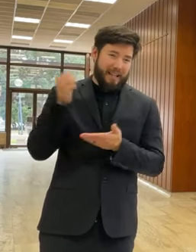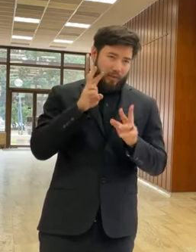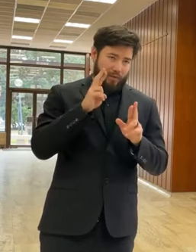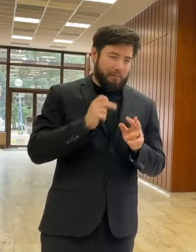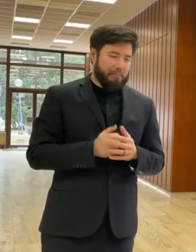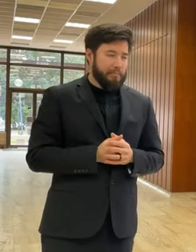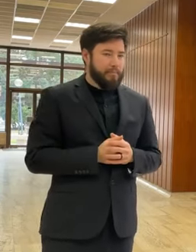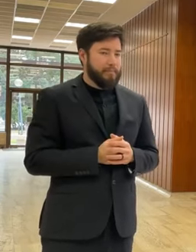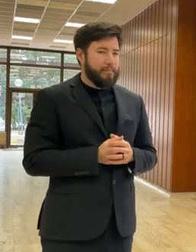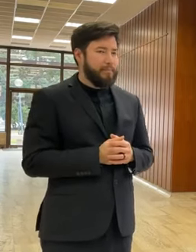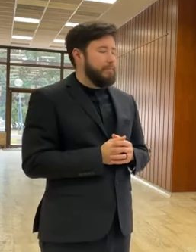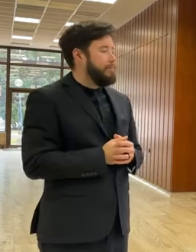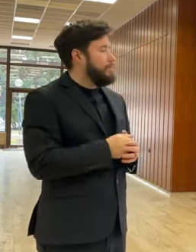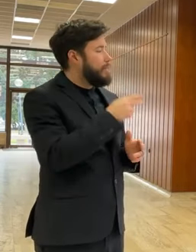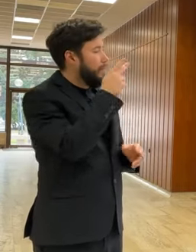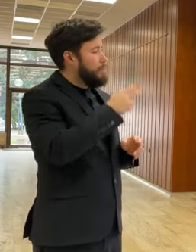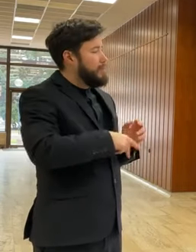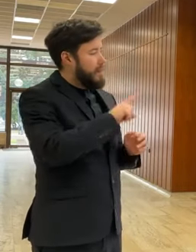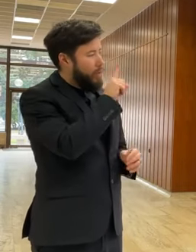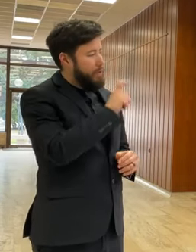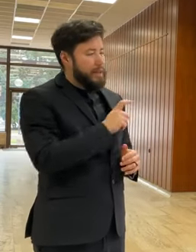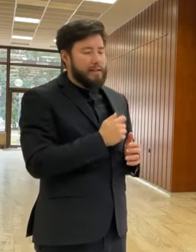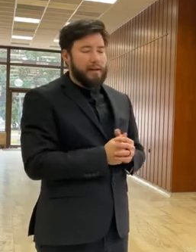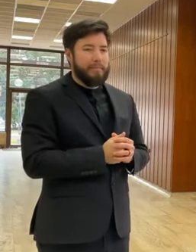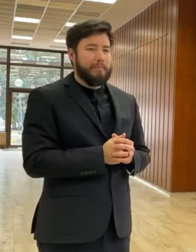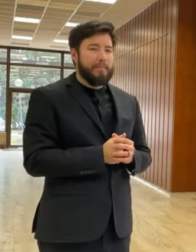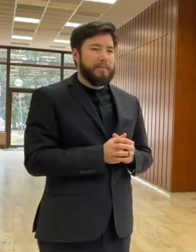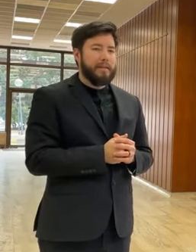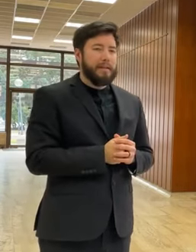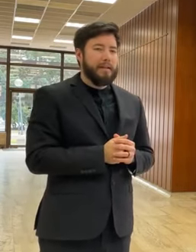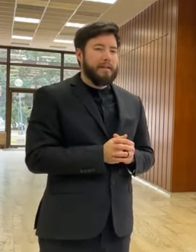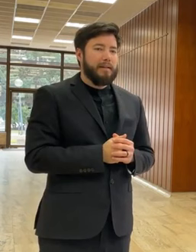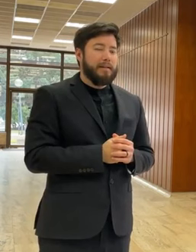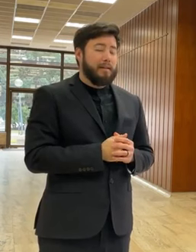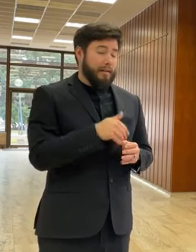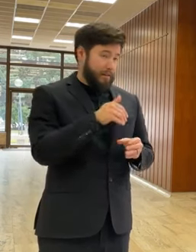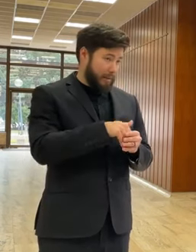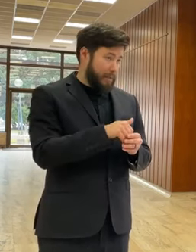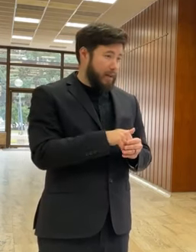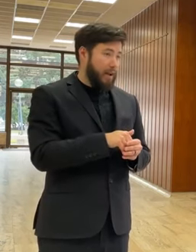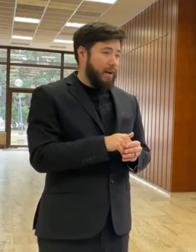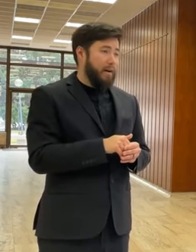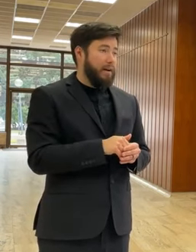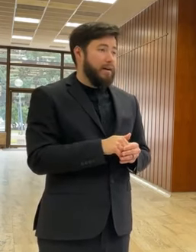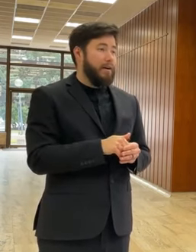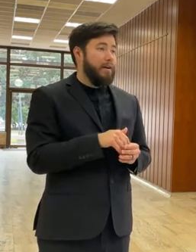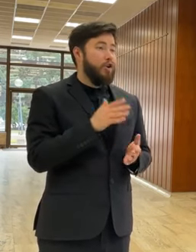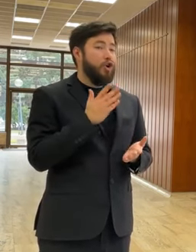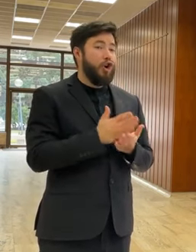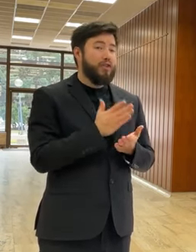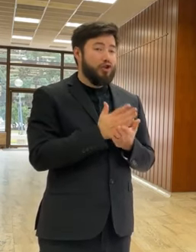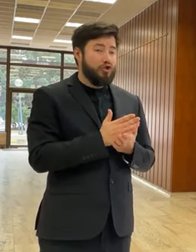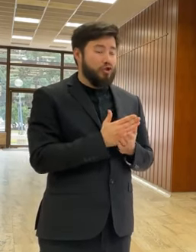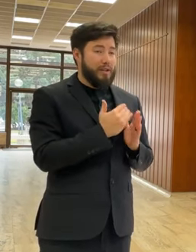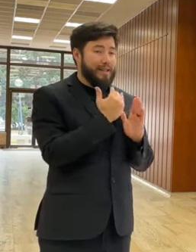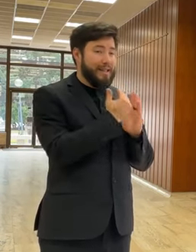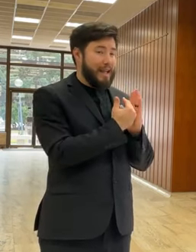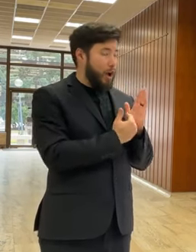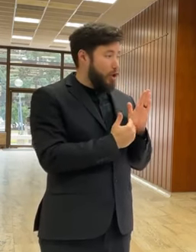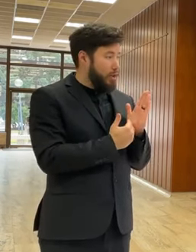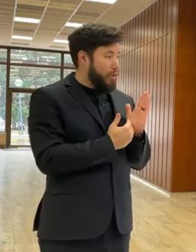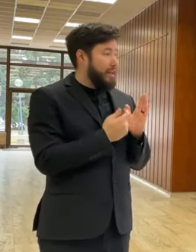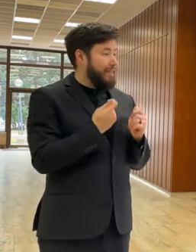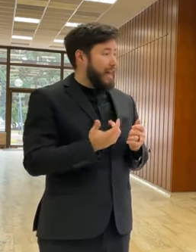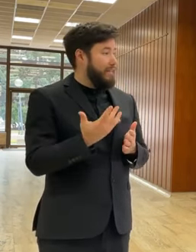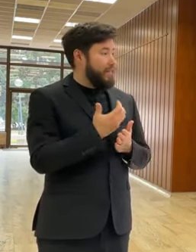finále ešte posledná otázka, že sa v podstate konečne dostane do našich zákonov komerčné